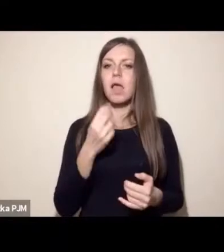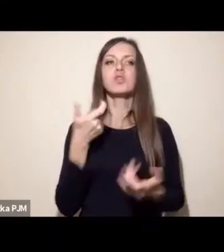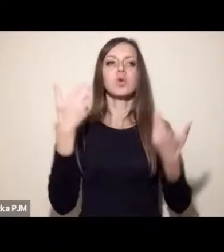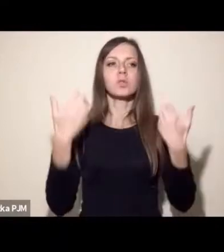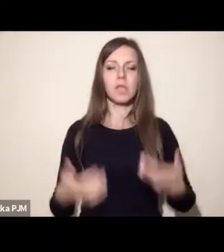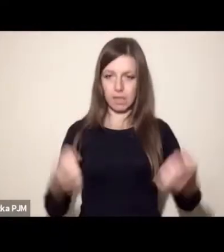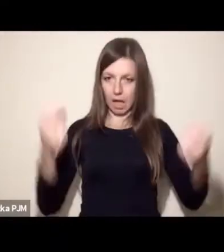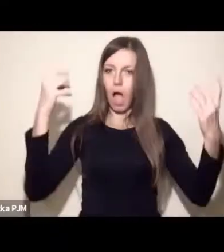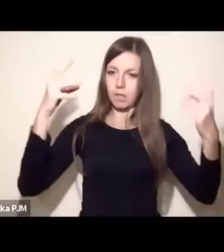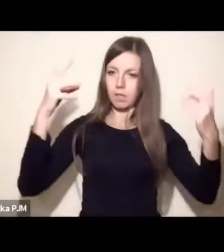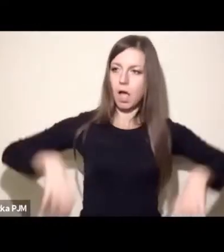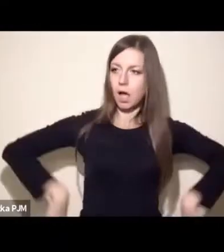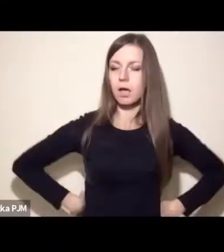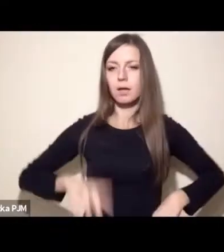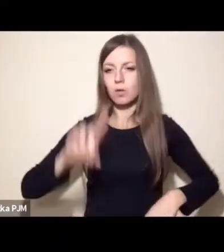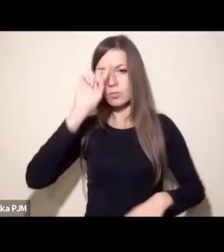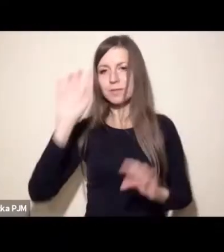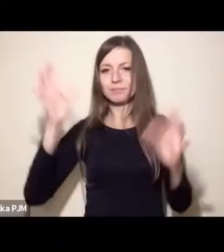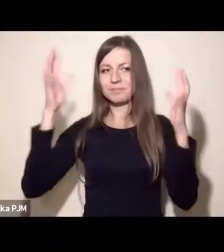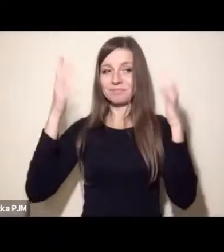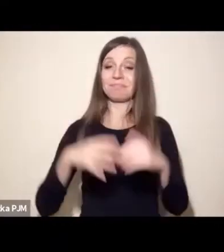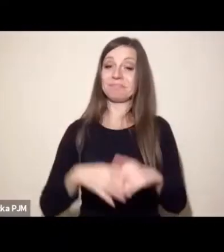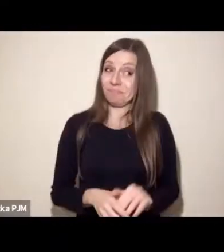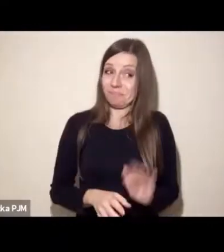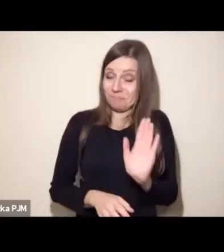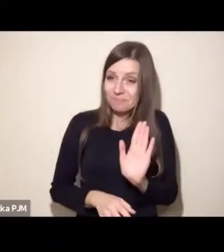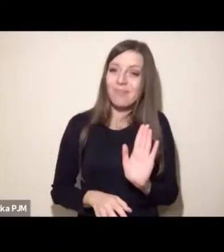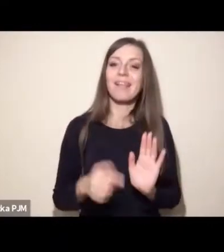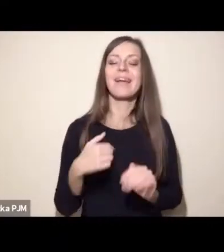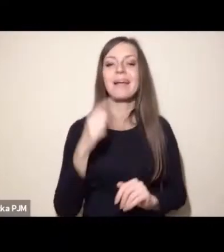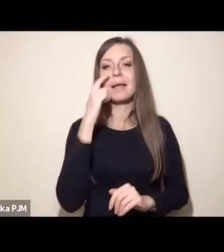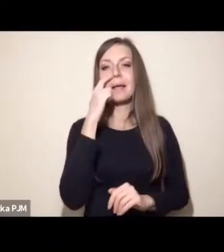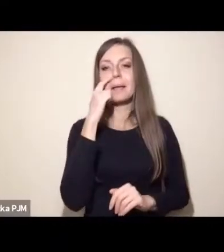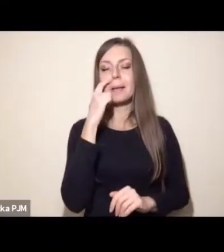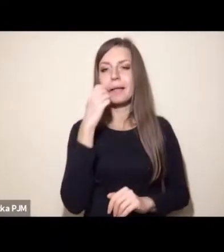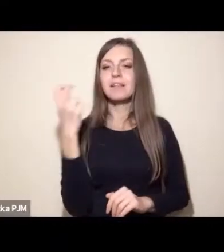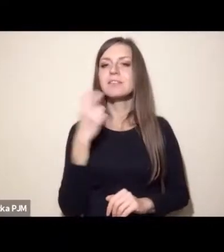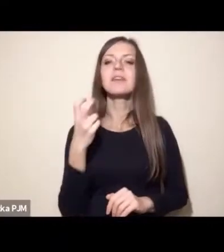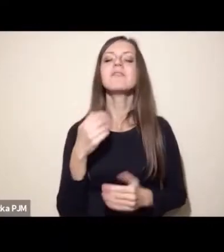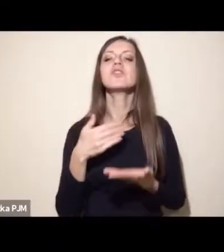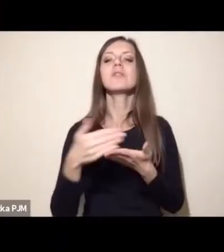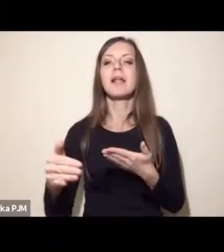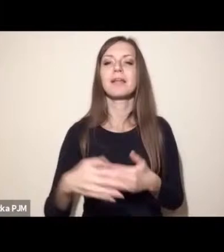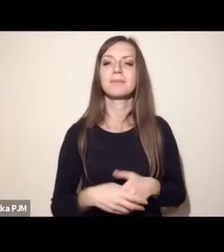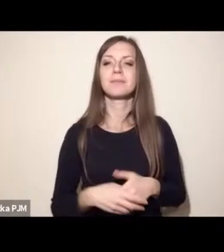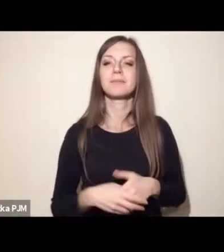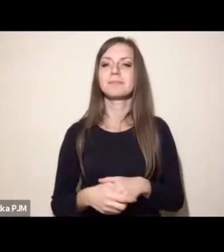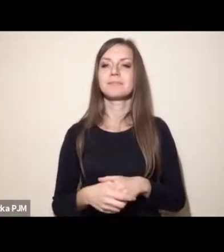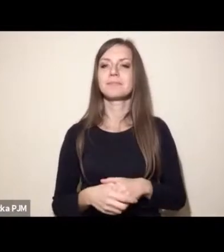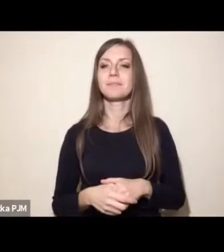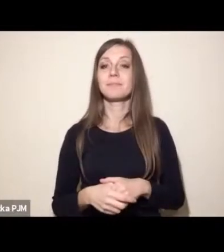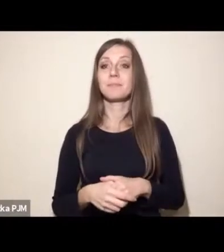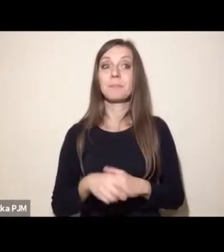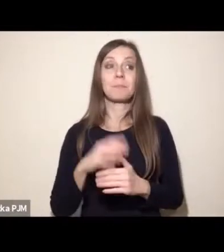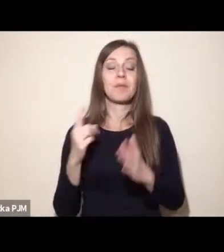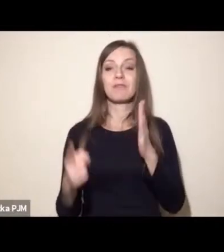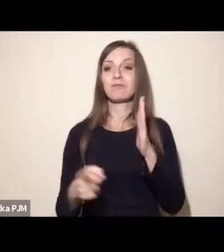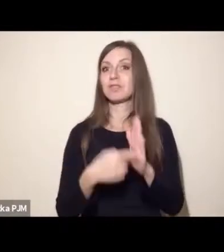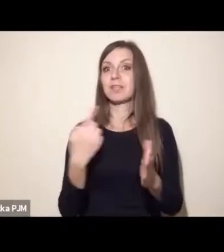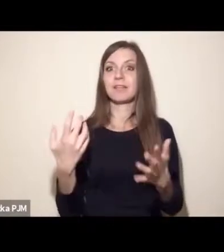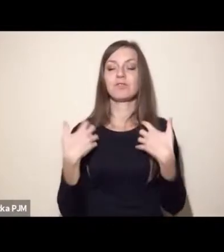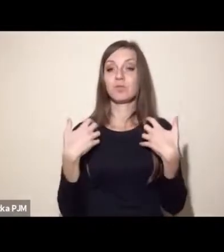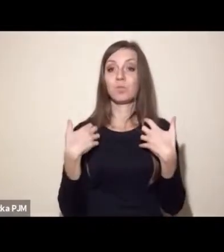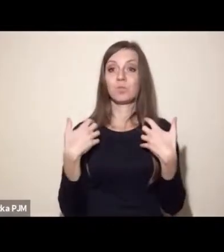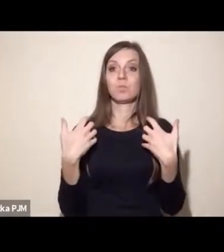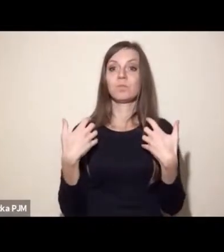Natomiast myślę, że najistotniejszym jest to, żeby zauważyć, jaki skutek to wywołało. Pierwszy raz w przestrzeni publicznej